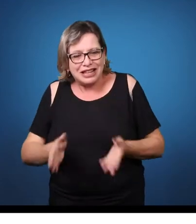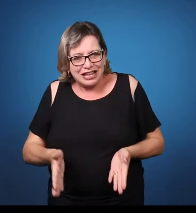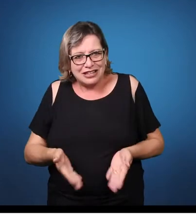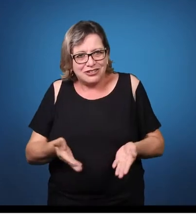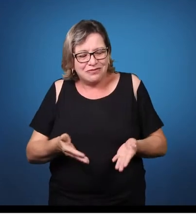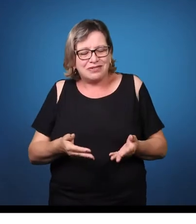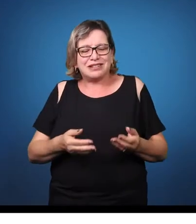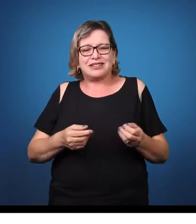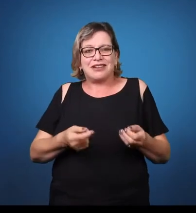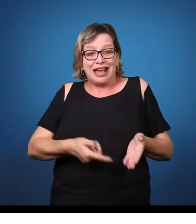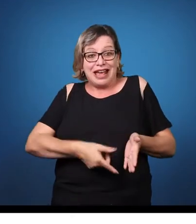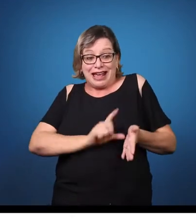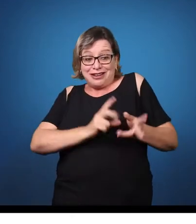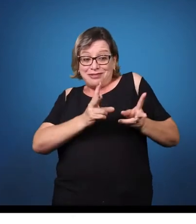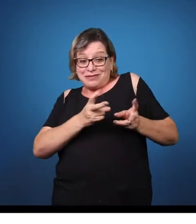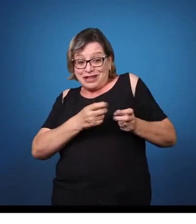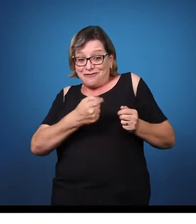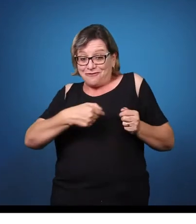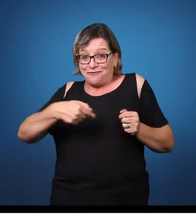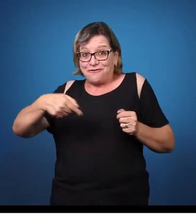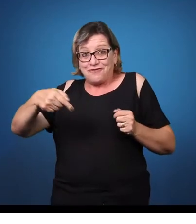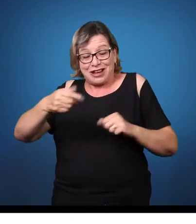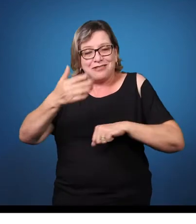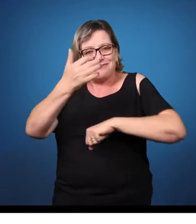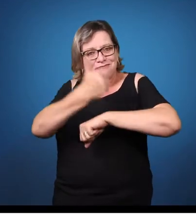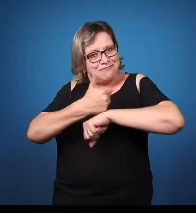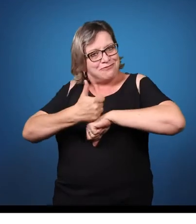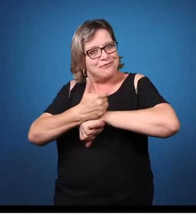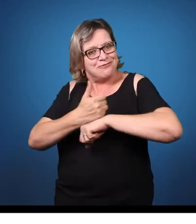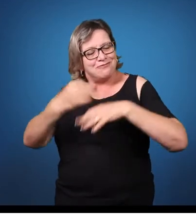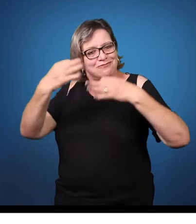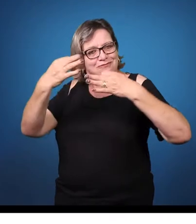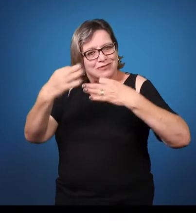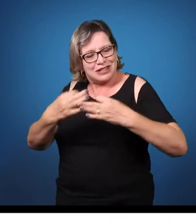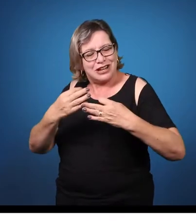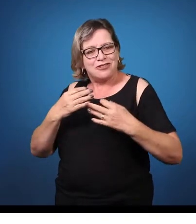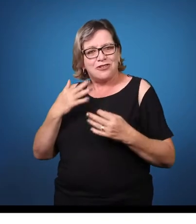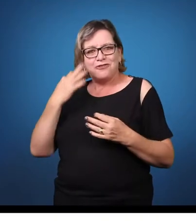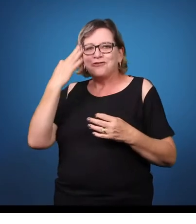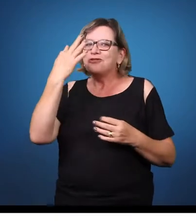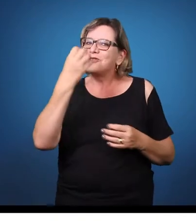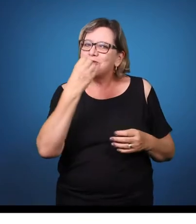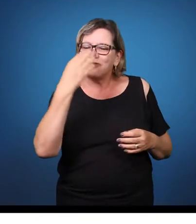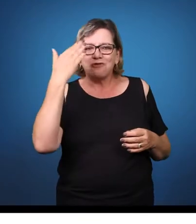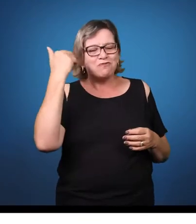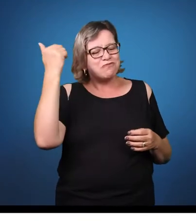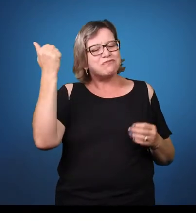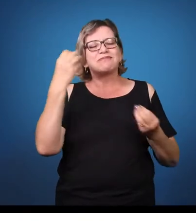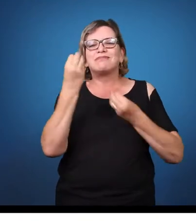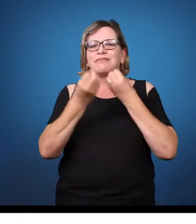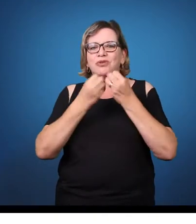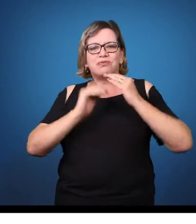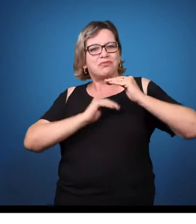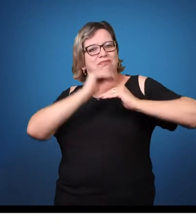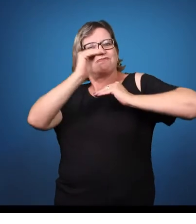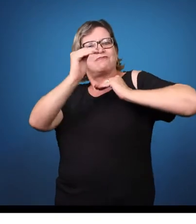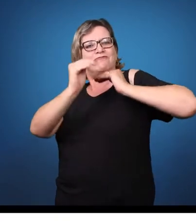aprendizagem, no desenvolvimento dessas pessoas. Muito bom. Nós já voltamos e continuamos a nossa conversa. Logo depois do intervalo,